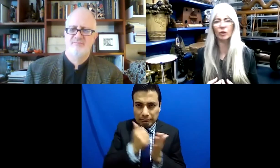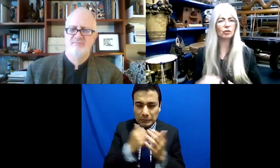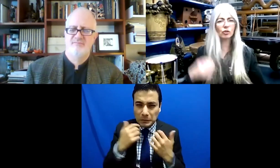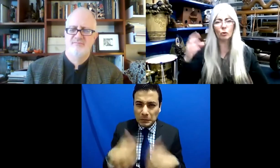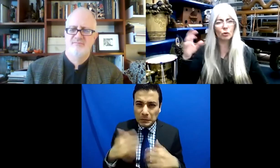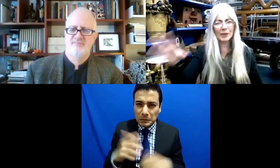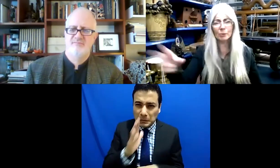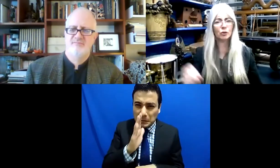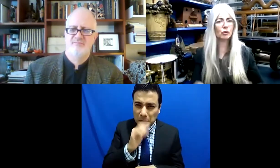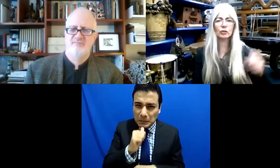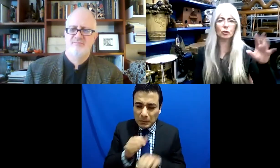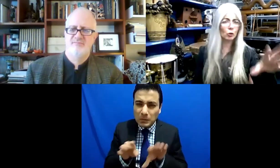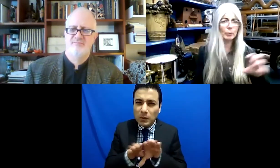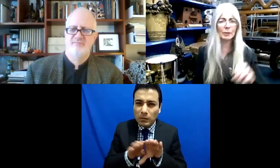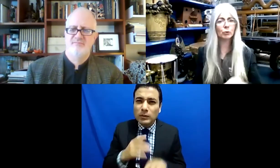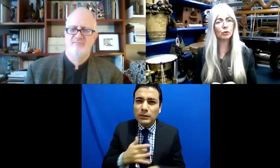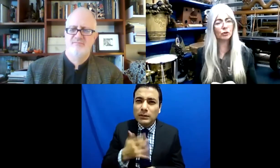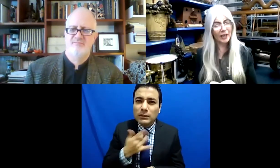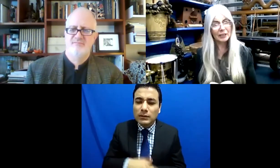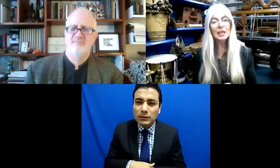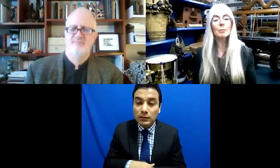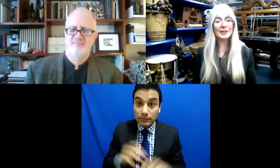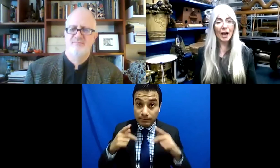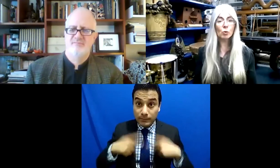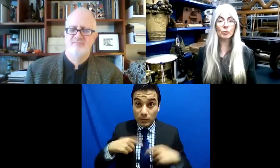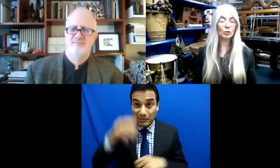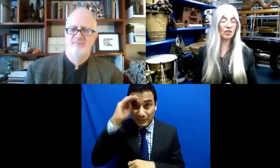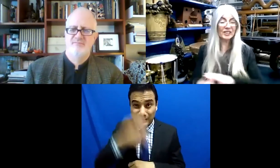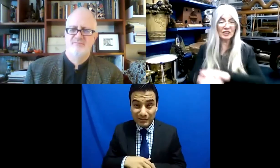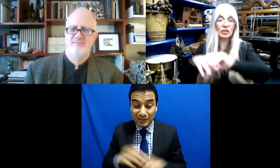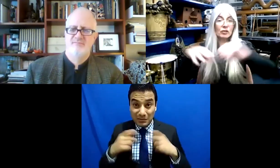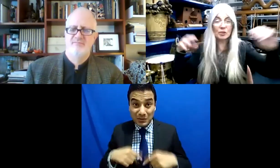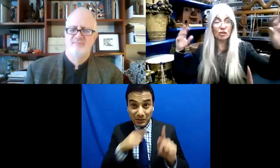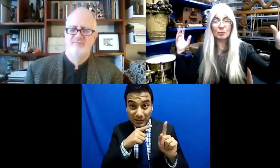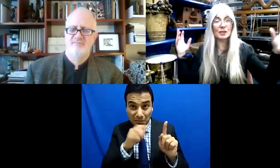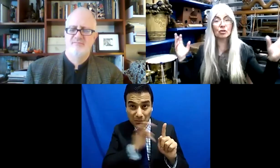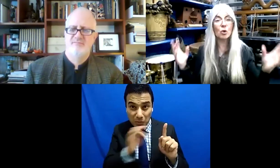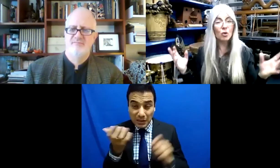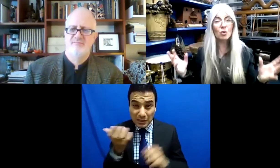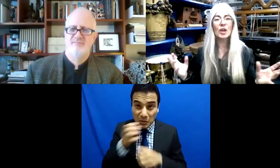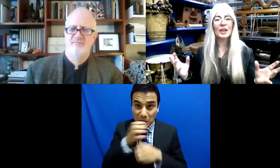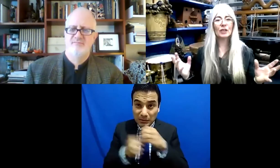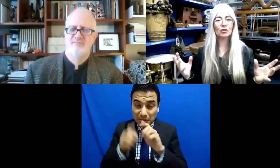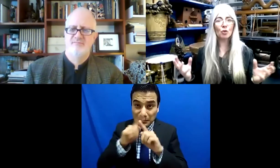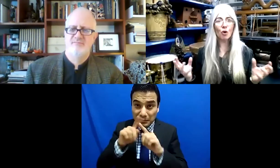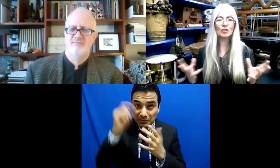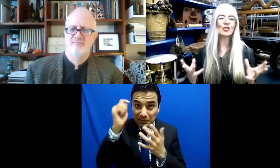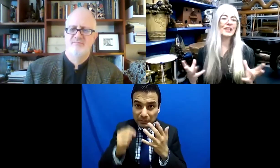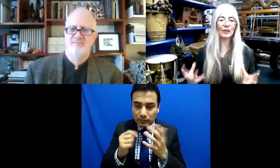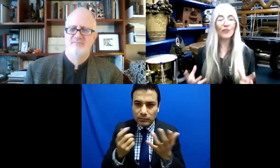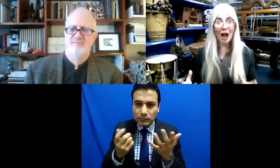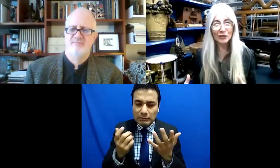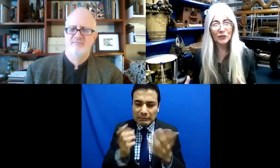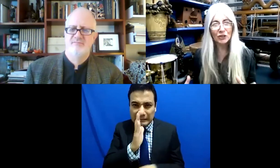Imaginarse eso. Dices, bueno, esa persona no va poder hacer esto, lo otro. Pero ahora con las prótesis que